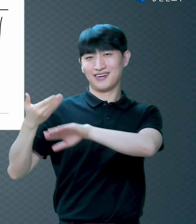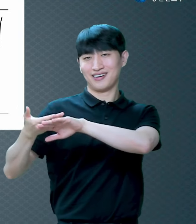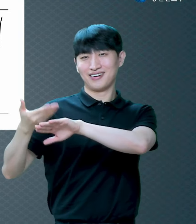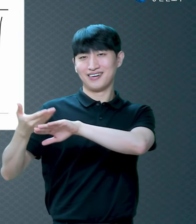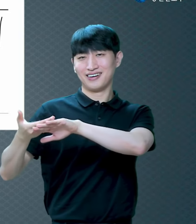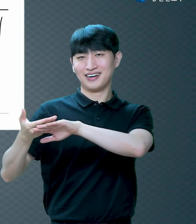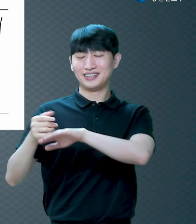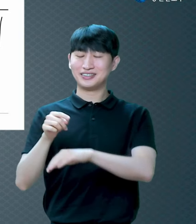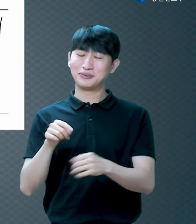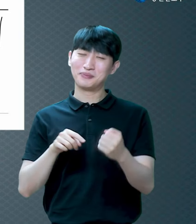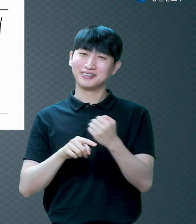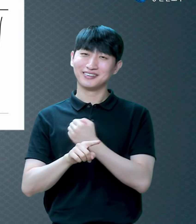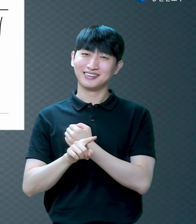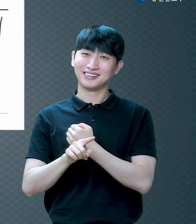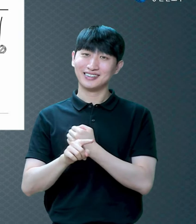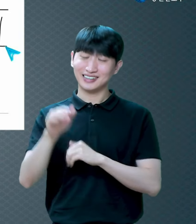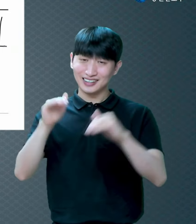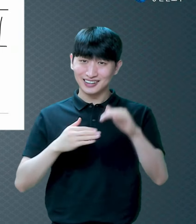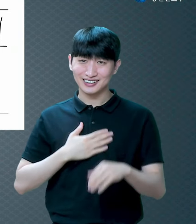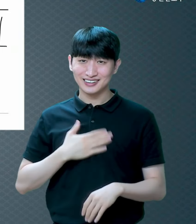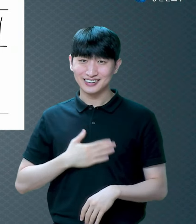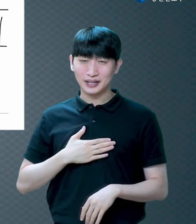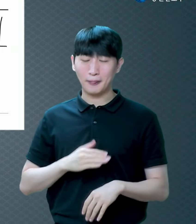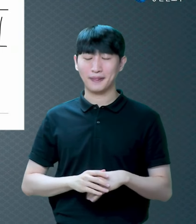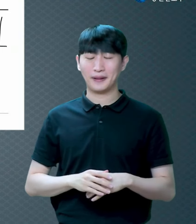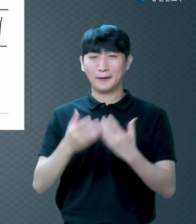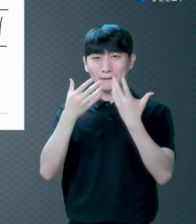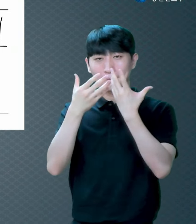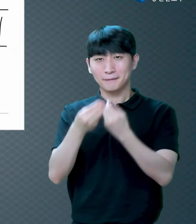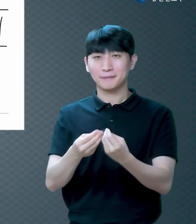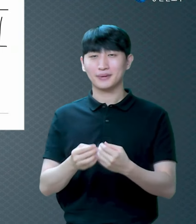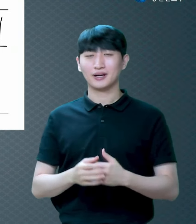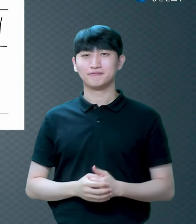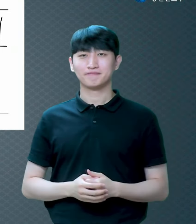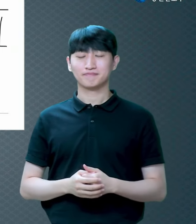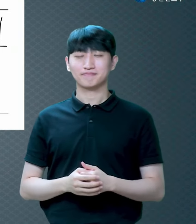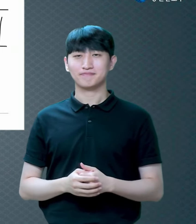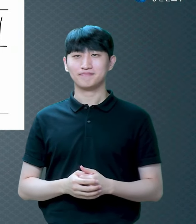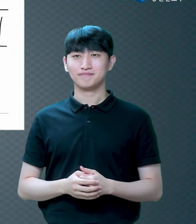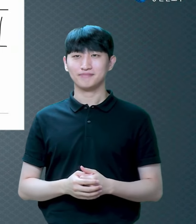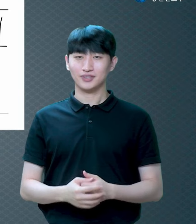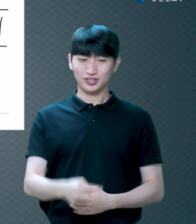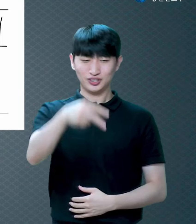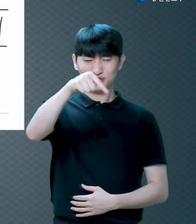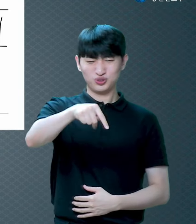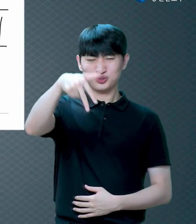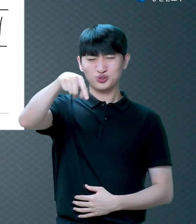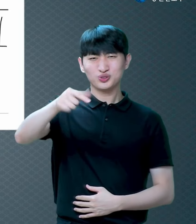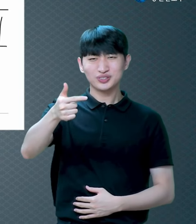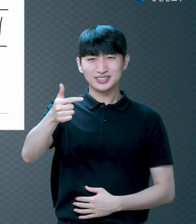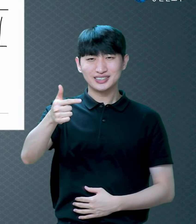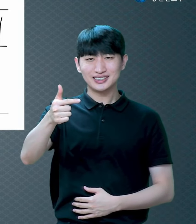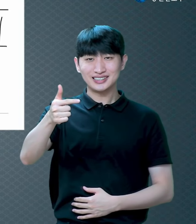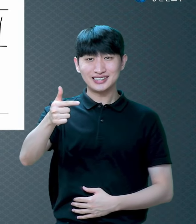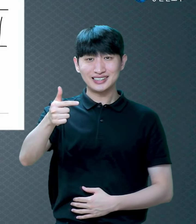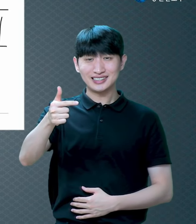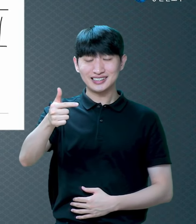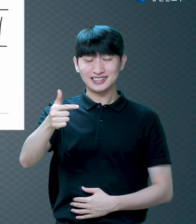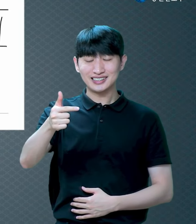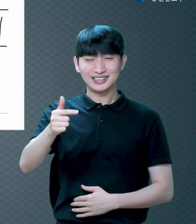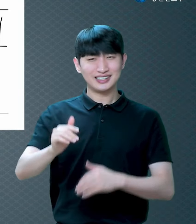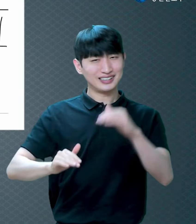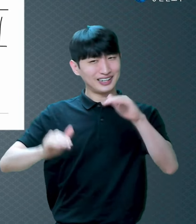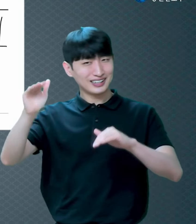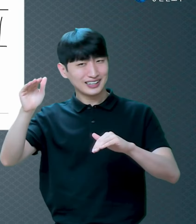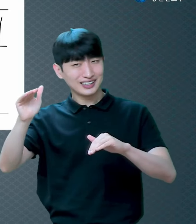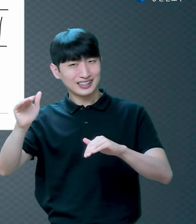수준이 차이가 난다라고 하는 것은 예를 들면 같은 조건에서